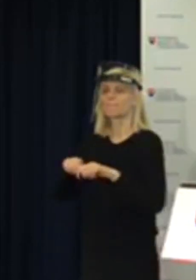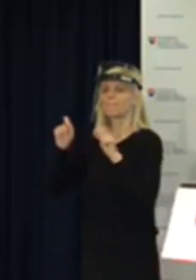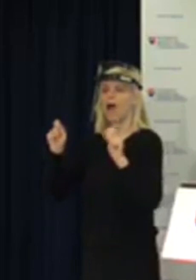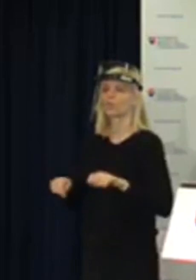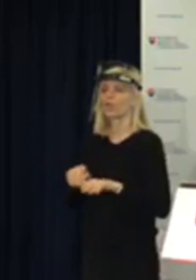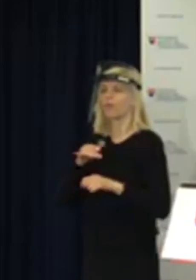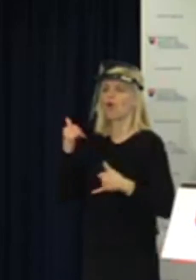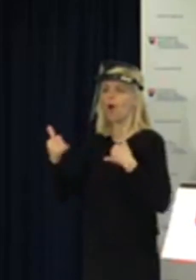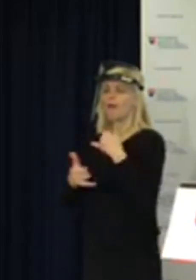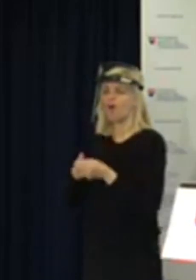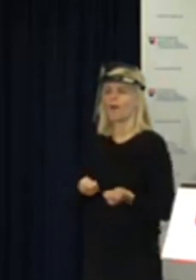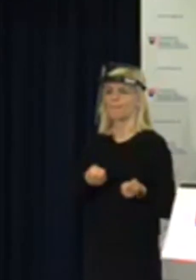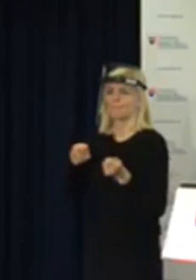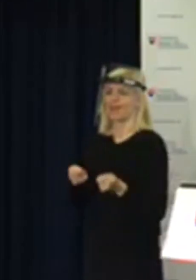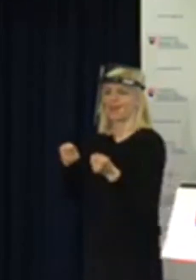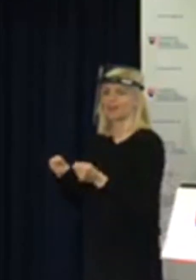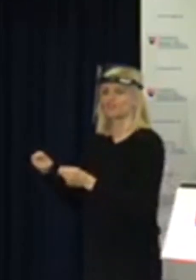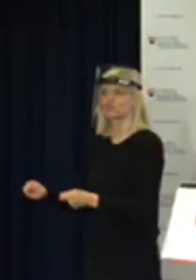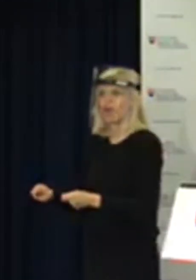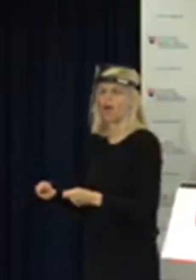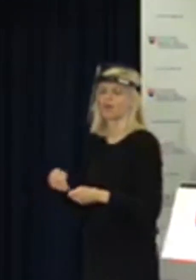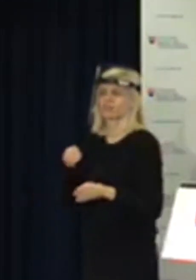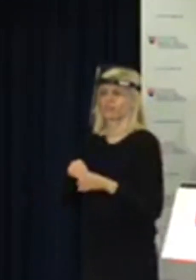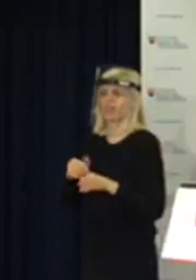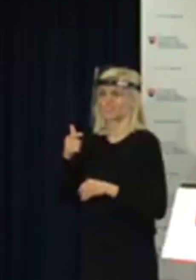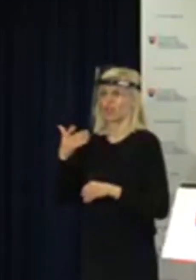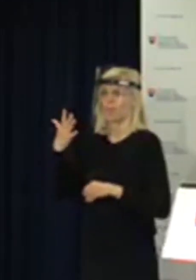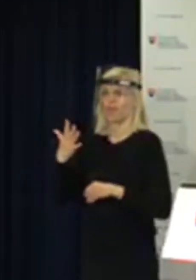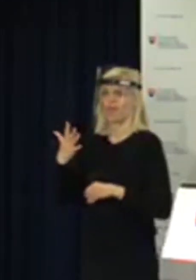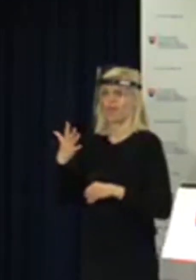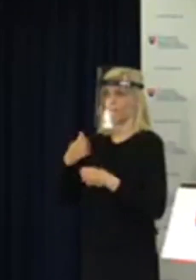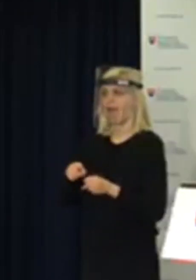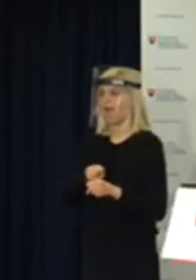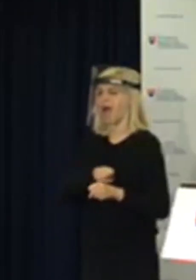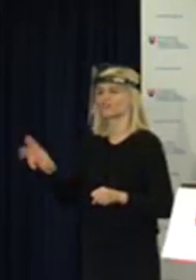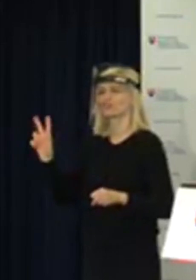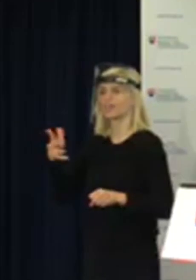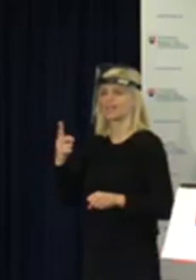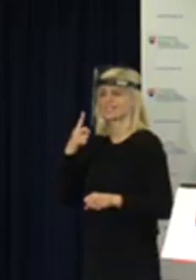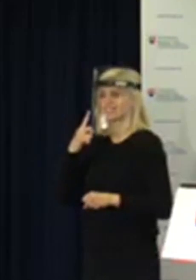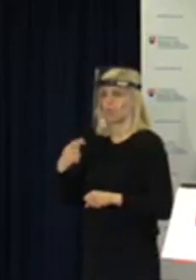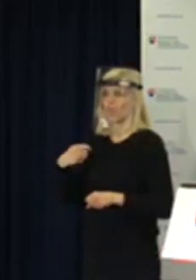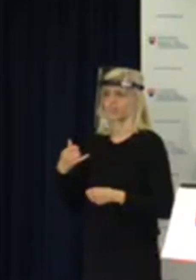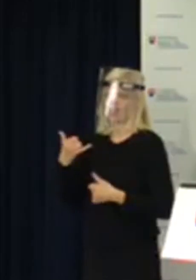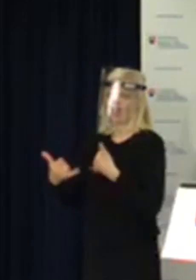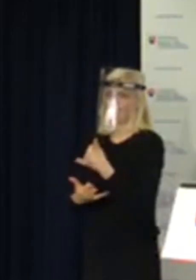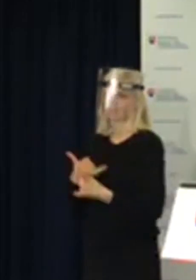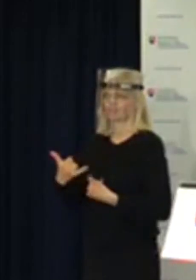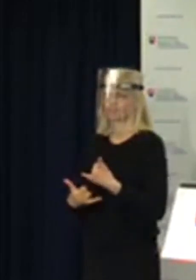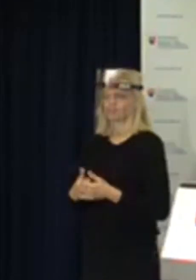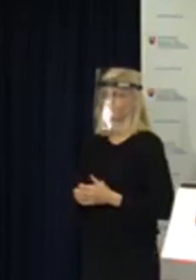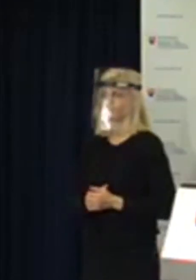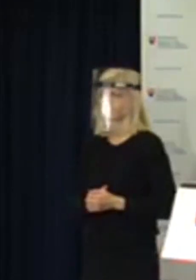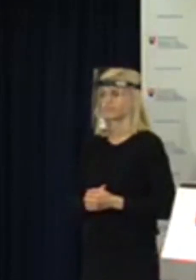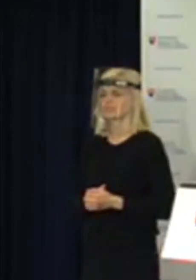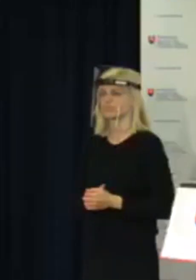klasicky v danom termíne tých troch týždňov od 25. maja do 13. júna, ktorý určí potom okresný